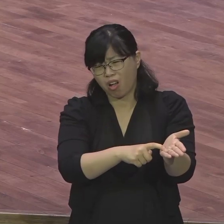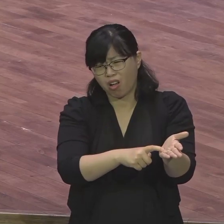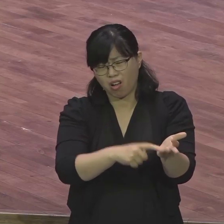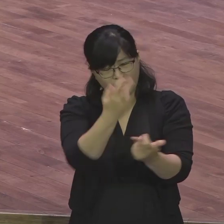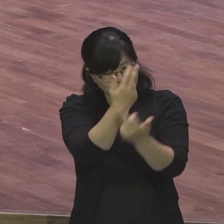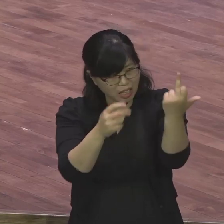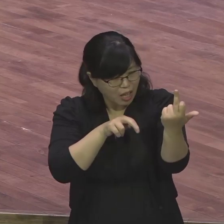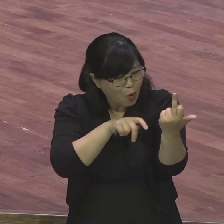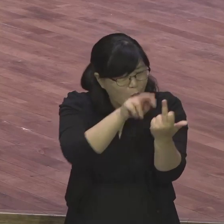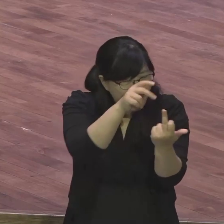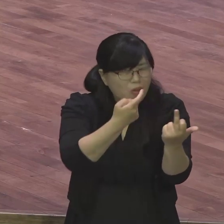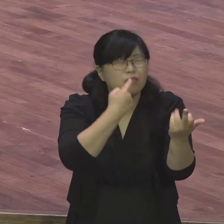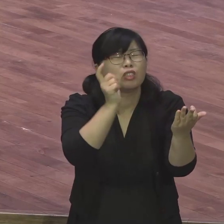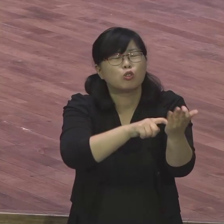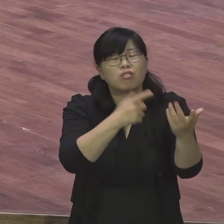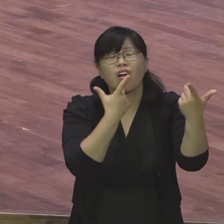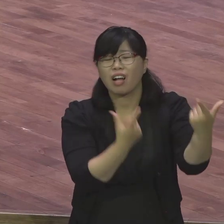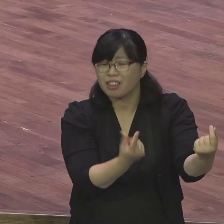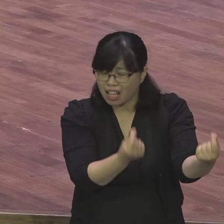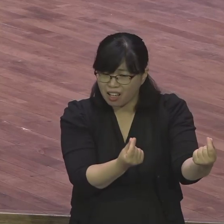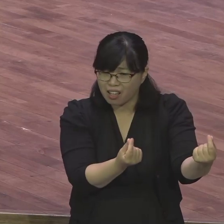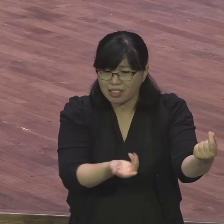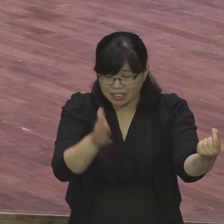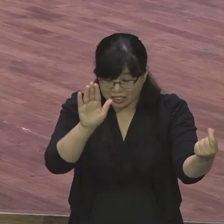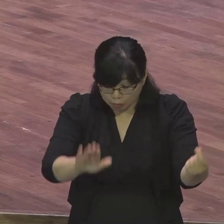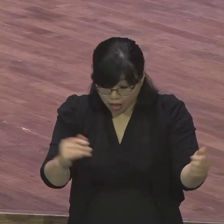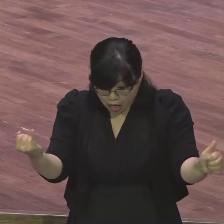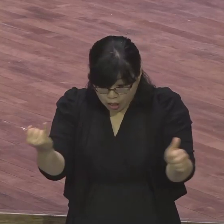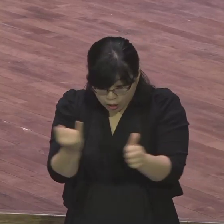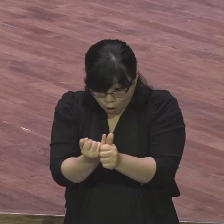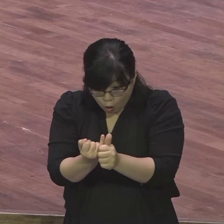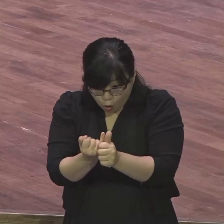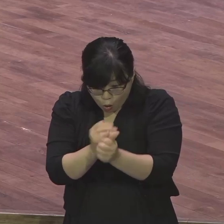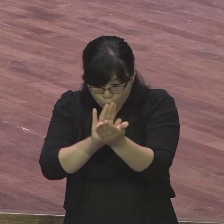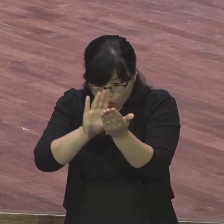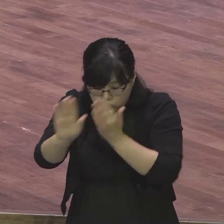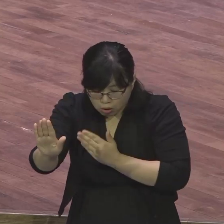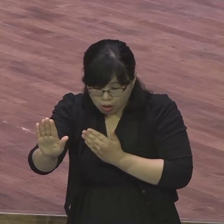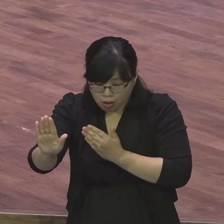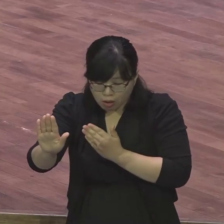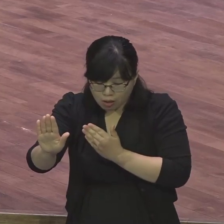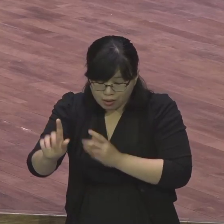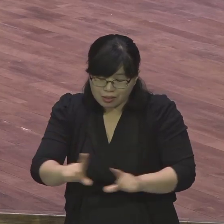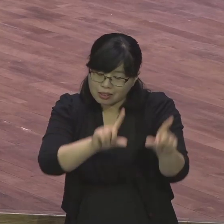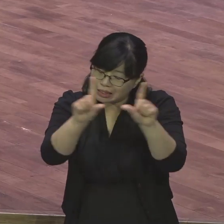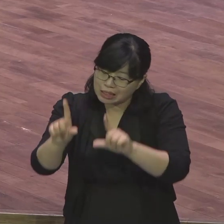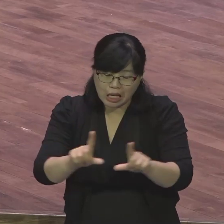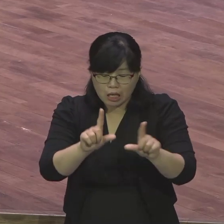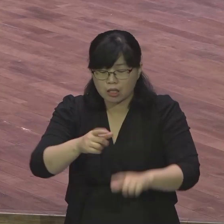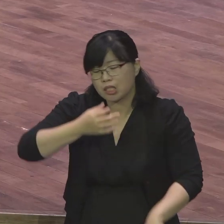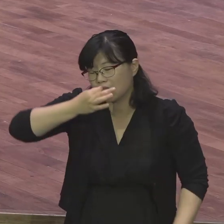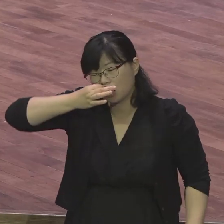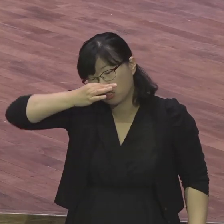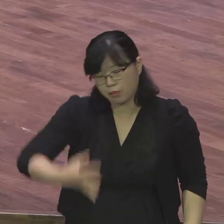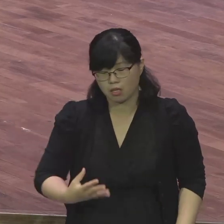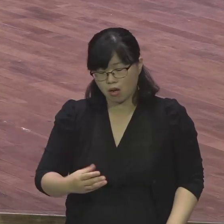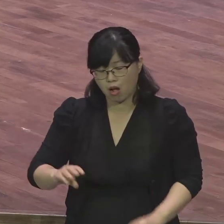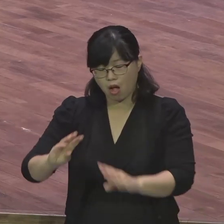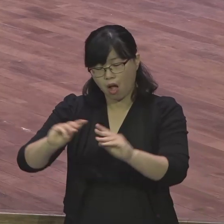그때부터 이제 시작이 됩니다 광야 생활이 시작돼 광야 생활 죽는 거예요 이제 없다고 희한한 일들이